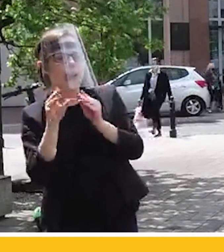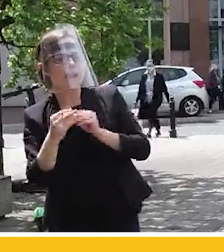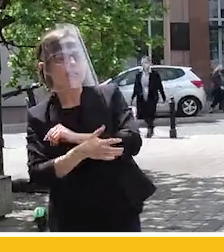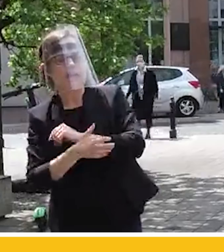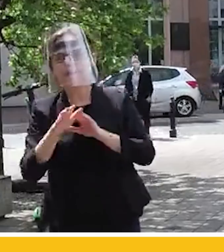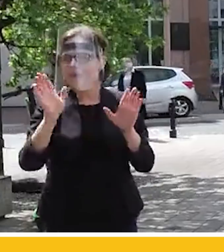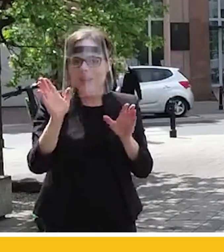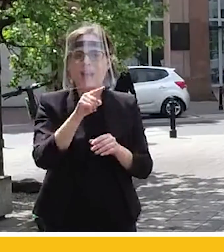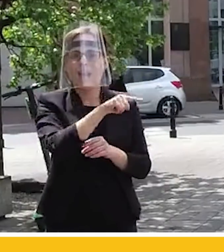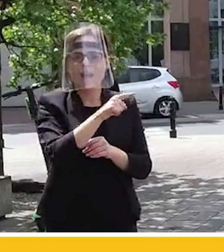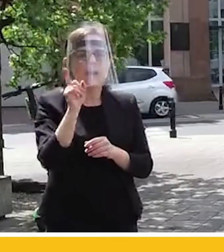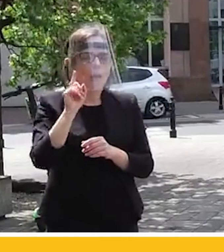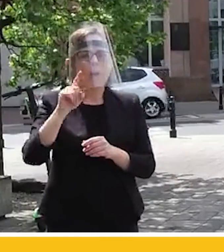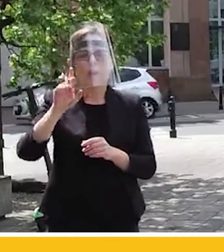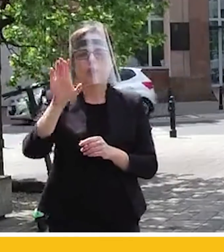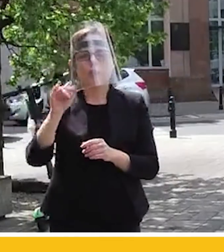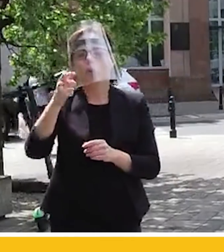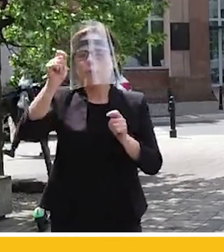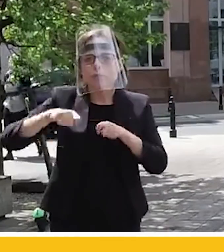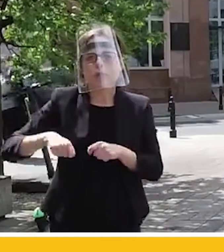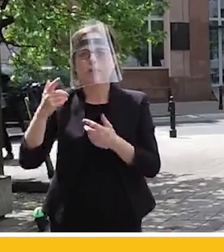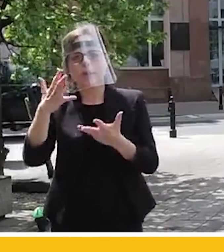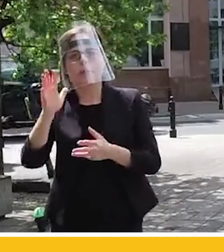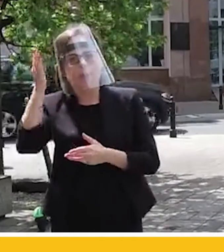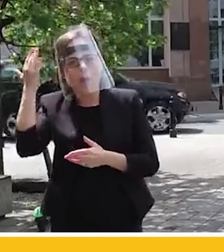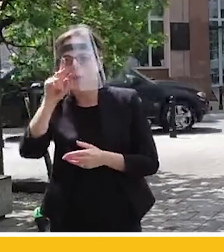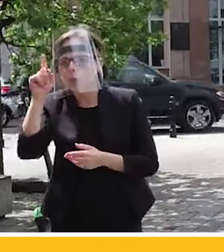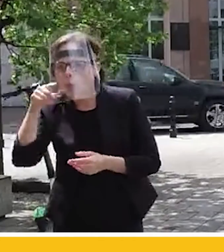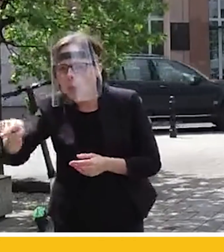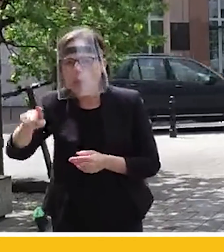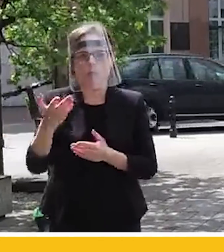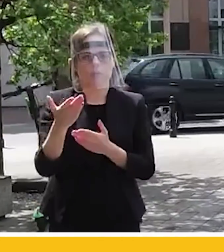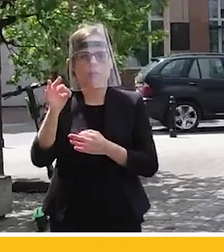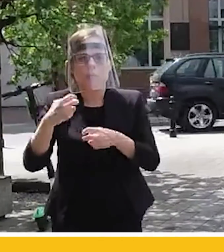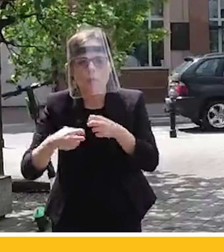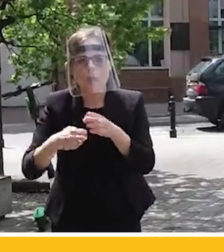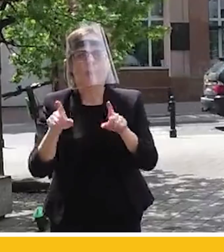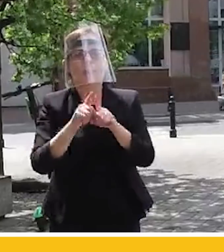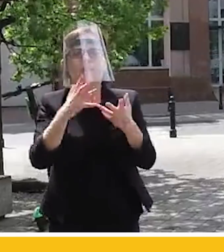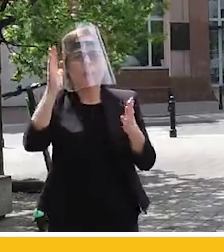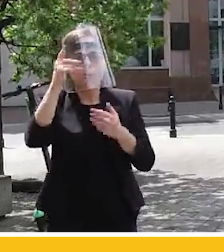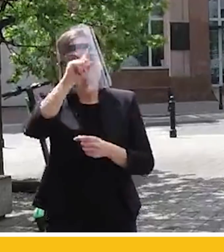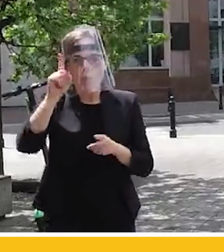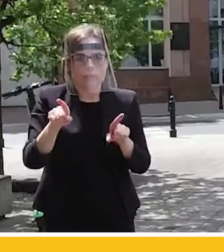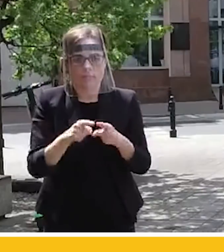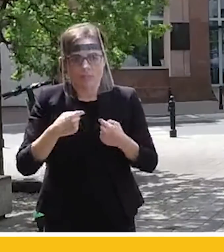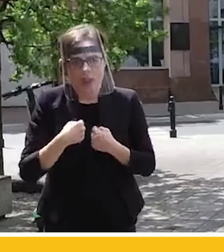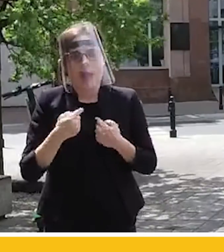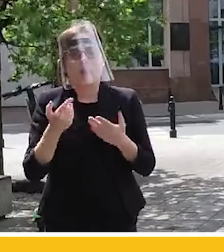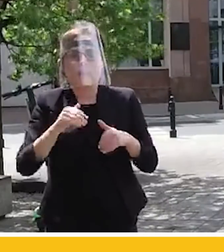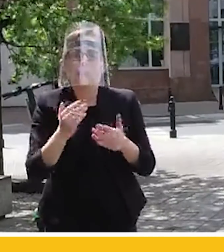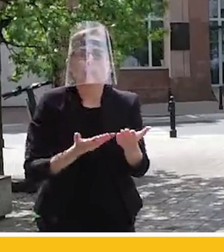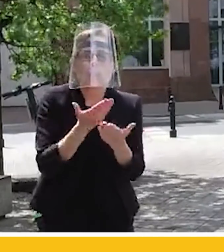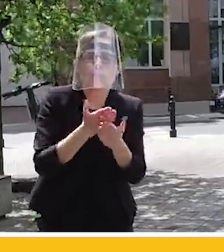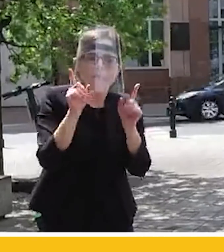dowiedzieć o problemach tych ludzi. Aby poznać takie osoby jak ja, którzy potrafią znaleźć prawdziwe rozwiązania. A do Państwa